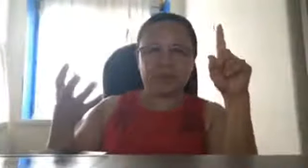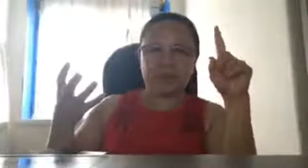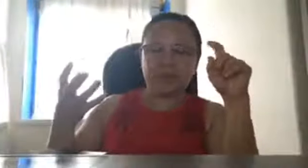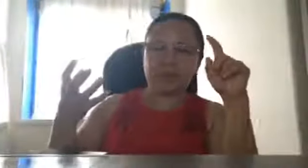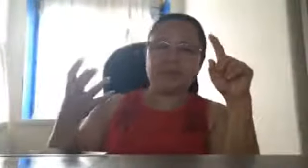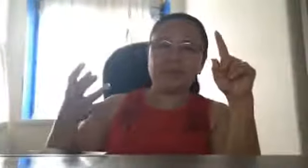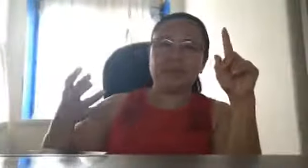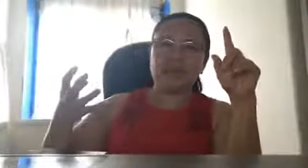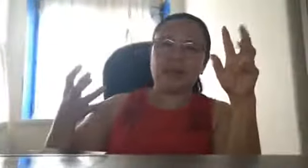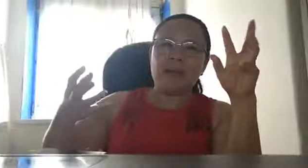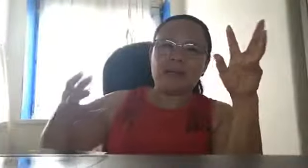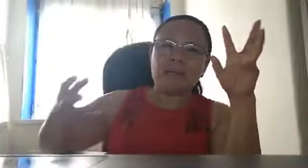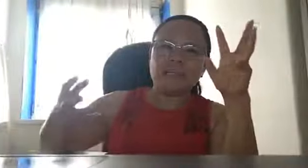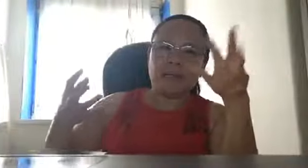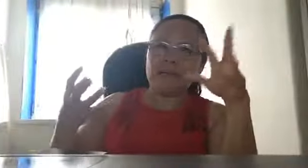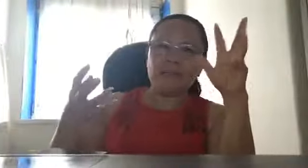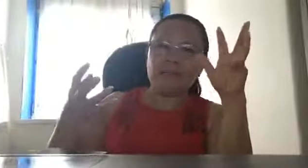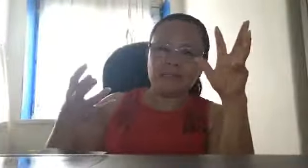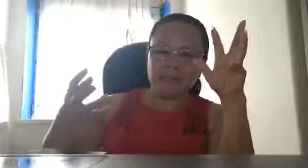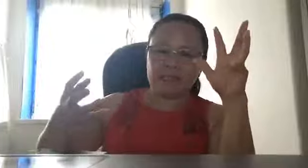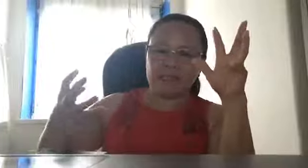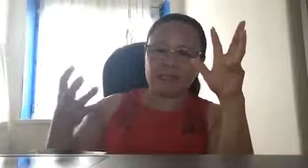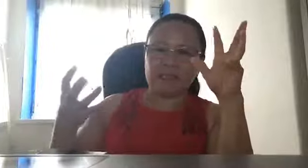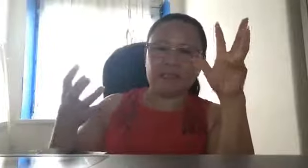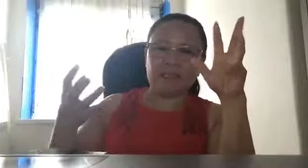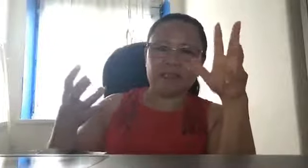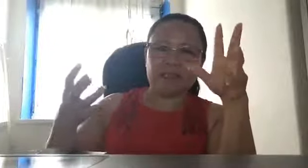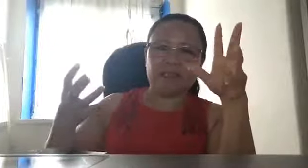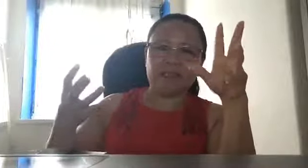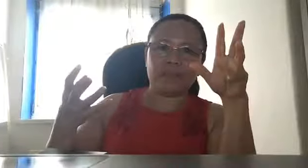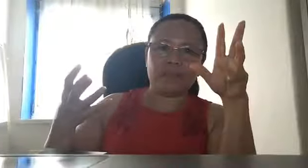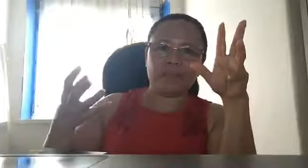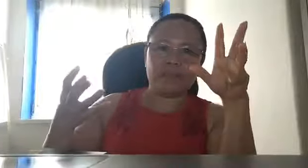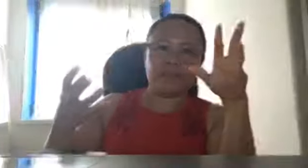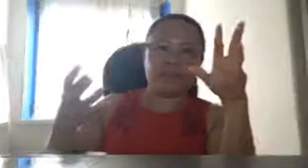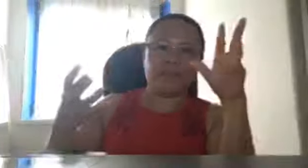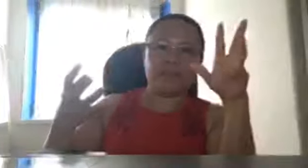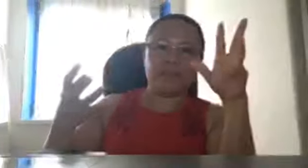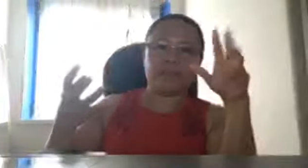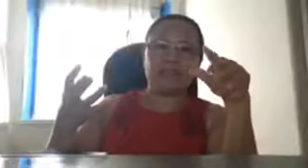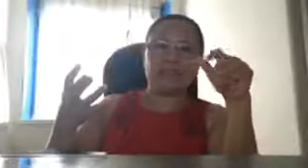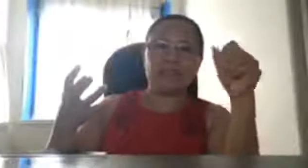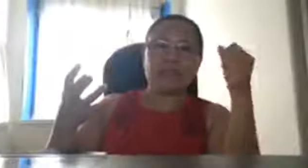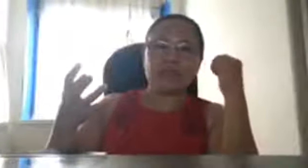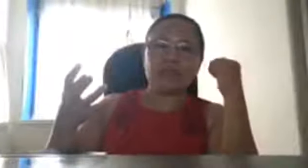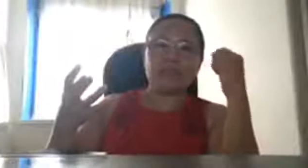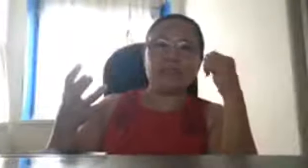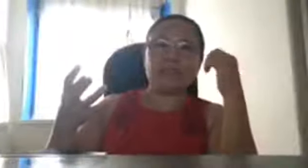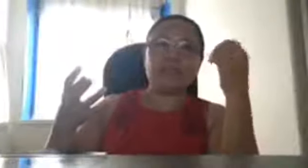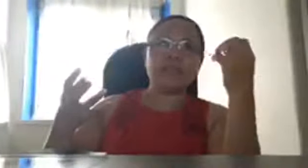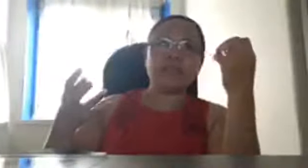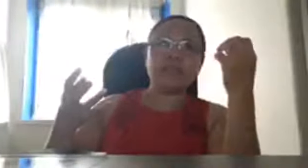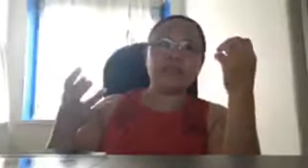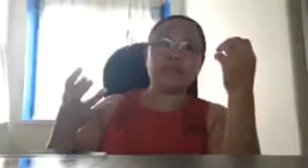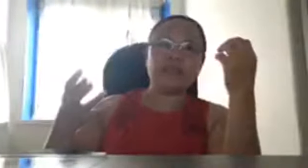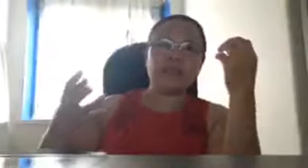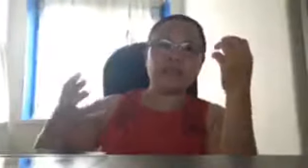na sinasabi nila but I cannot say what kind of bansa is that pero is what I know ano sila English